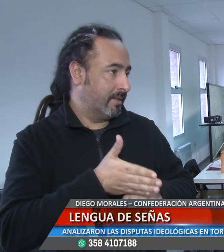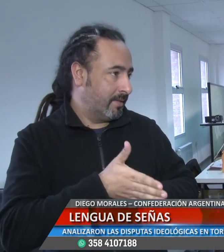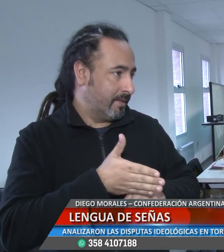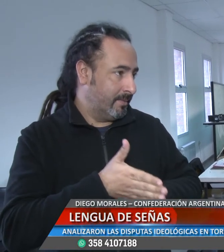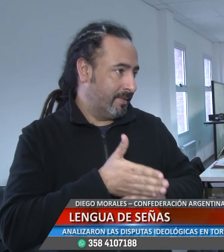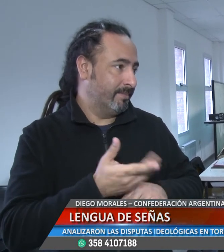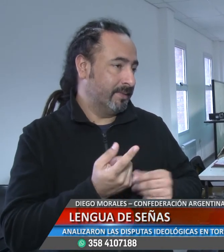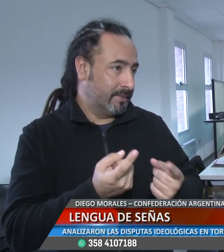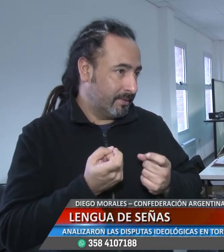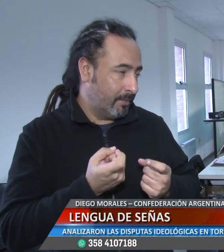accesibilidad,